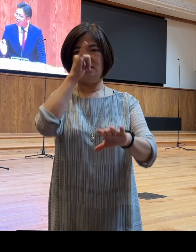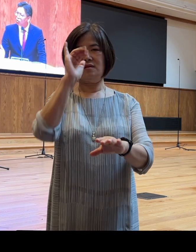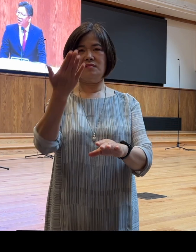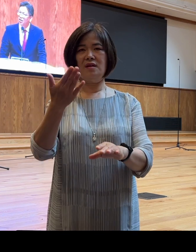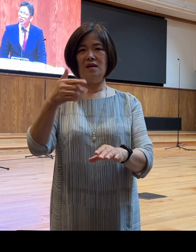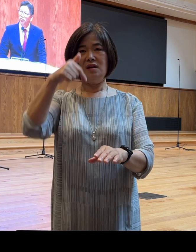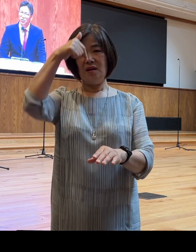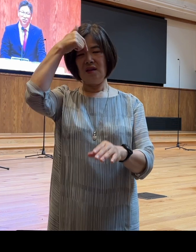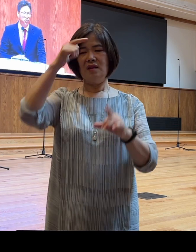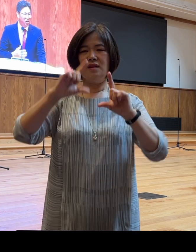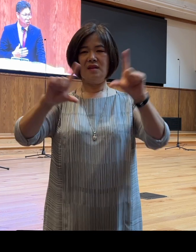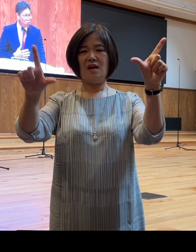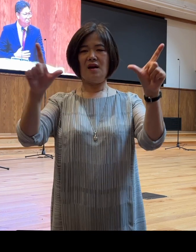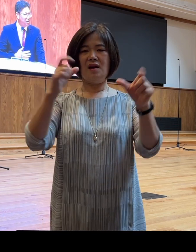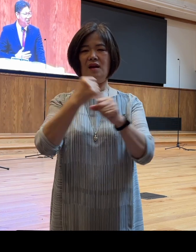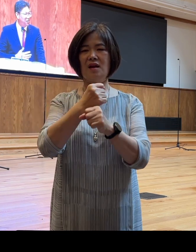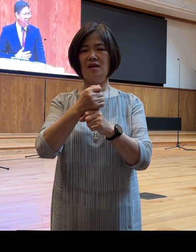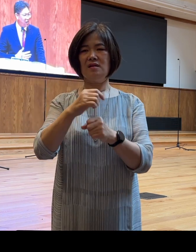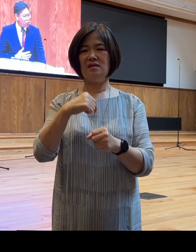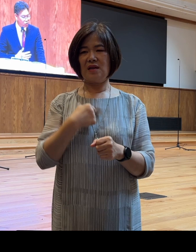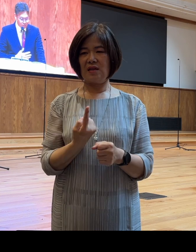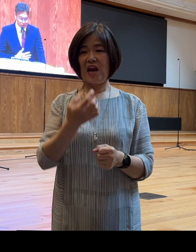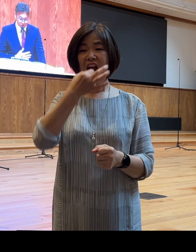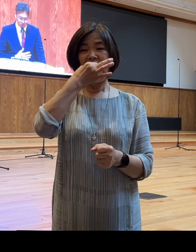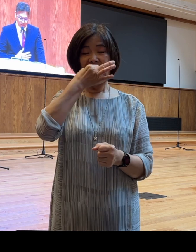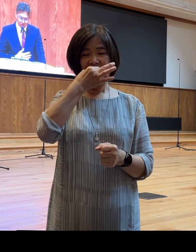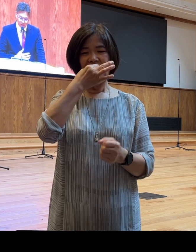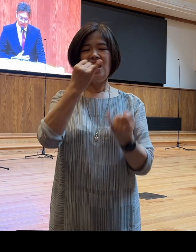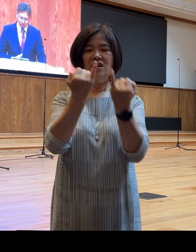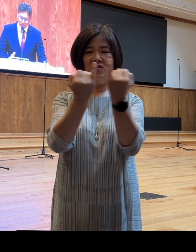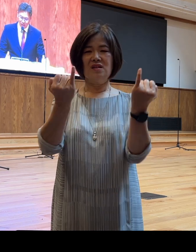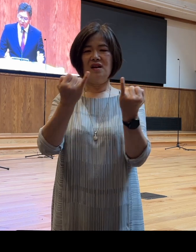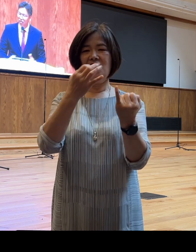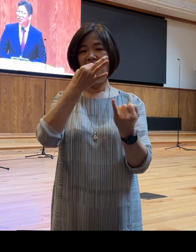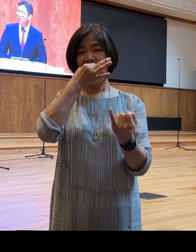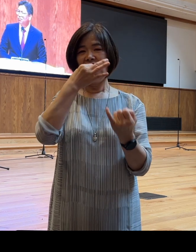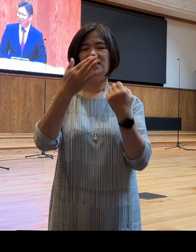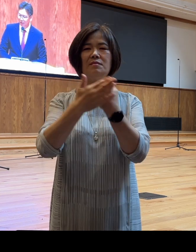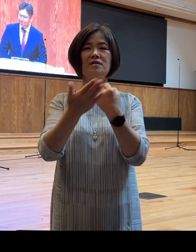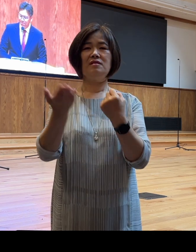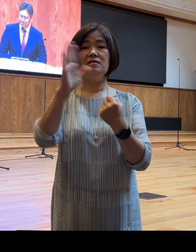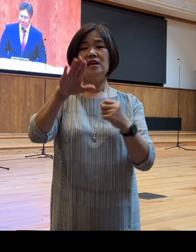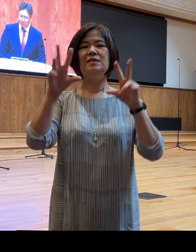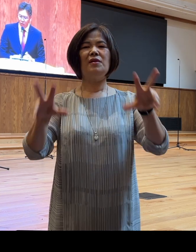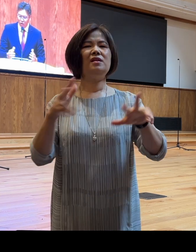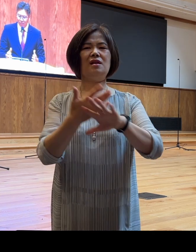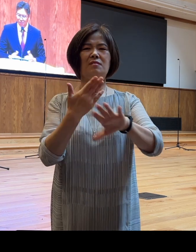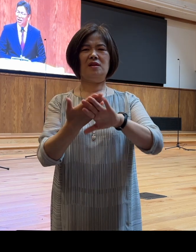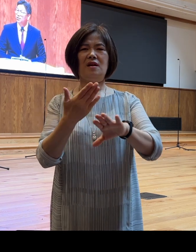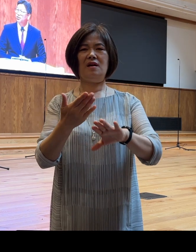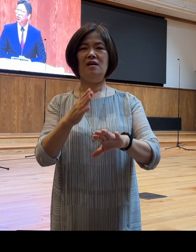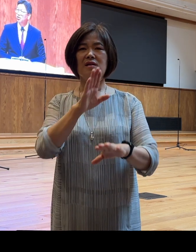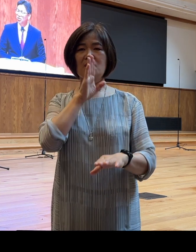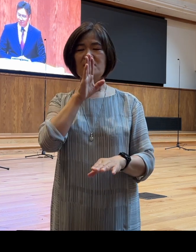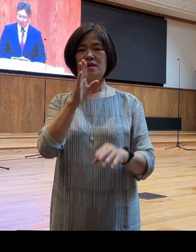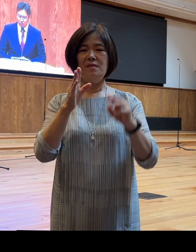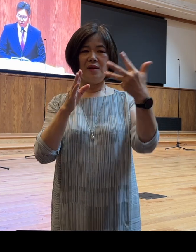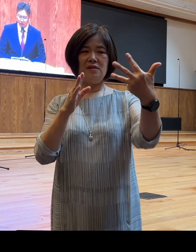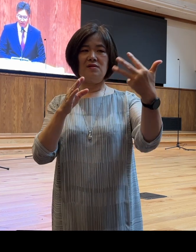방황했던 것은 그녀의 욕망 탐욕 때문이었죠 하지만 이번에는 다릅니다 우리가 앞선 8절에서 13절의 말씀을